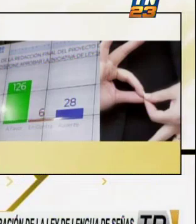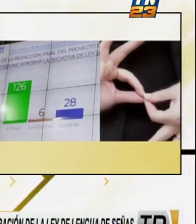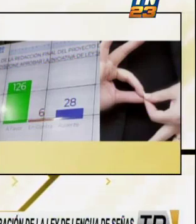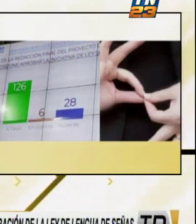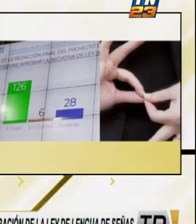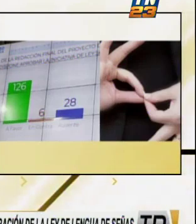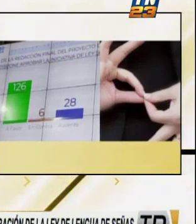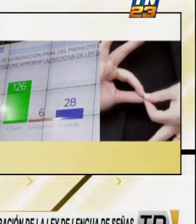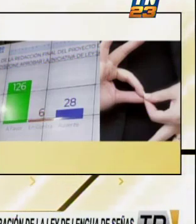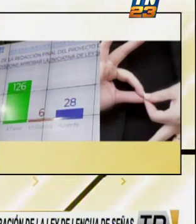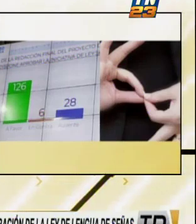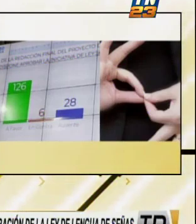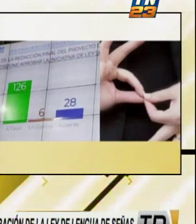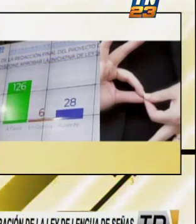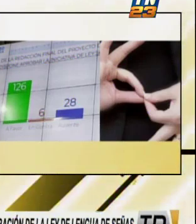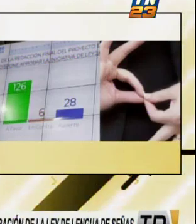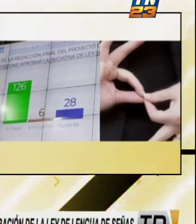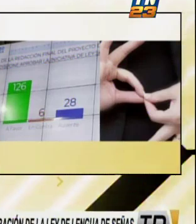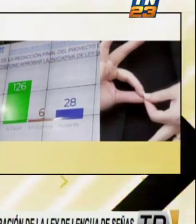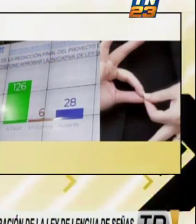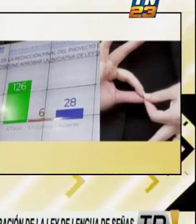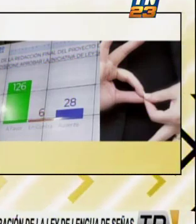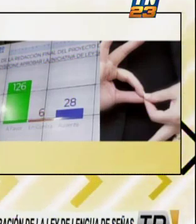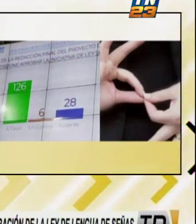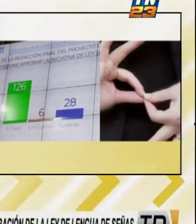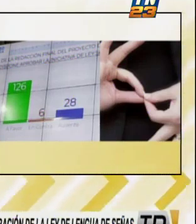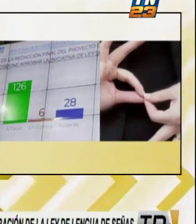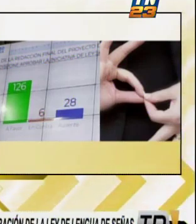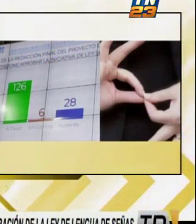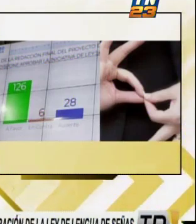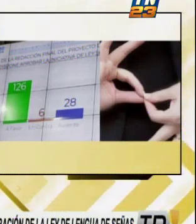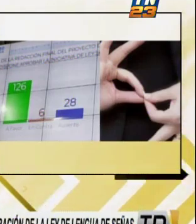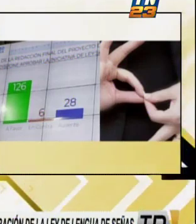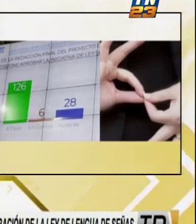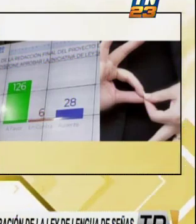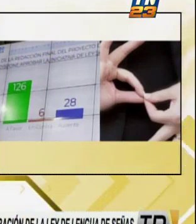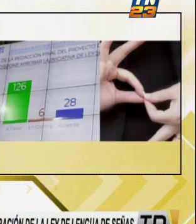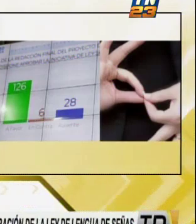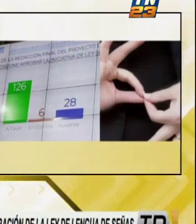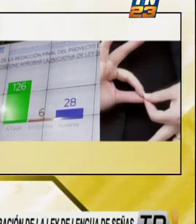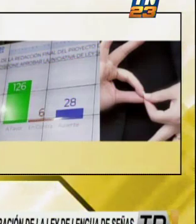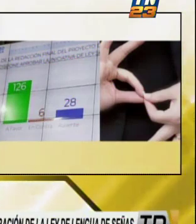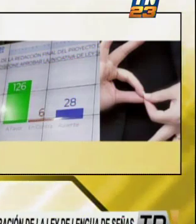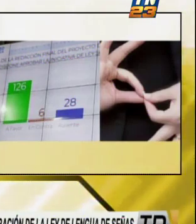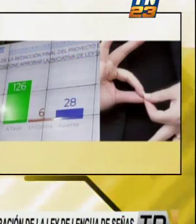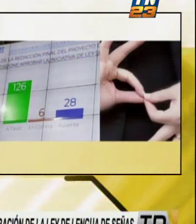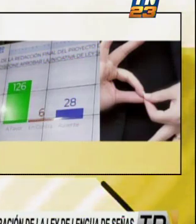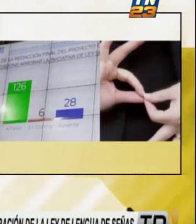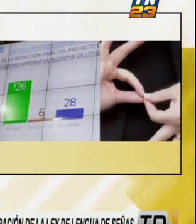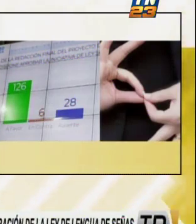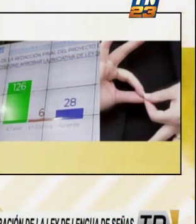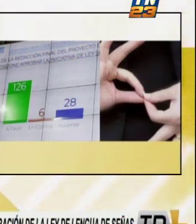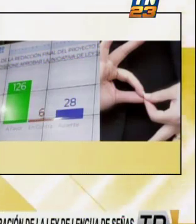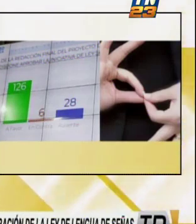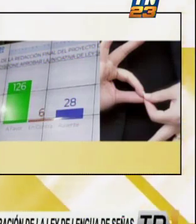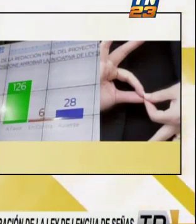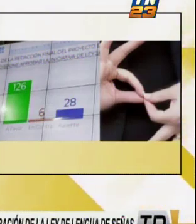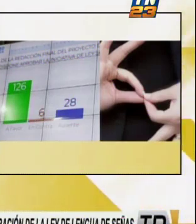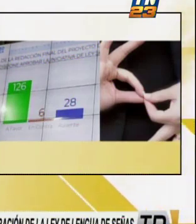que puedan ser también objeto de acceder a un puesto de trabajo. Esperan la coordinación del Ministerio de Educación para la reglamentación. El